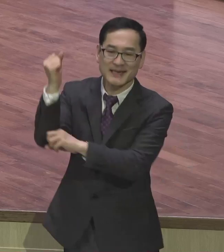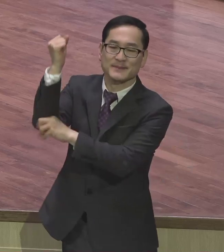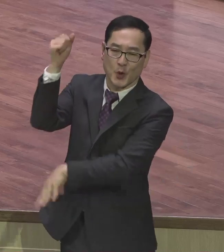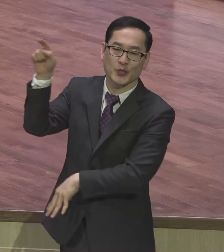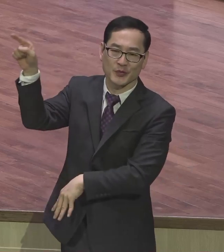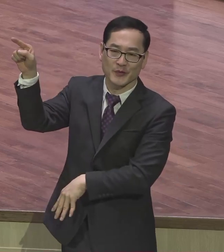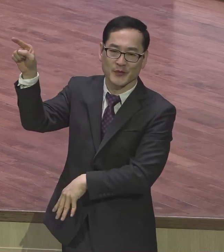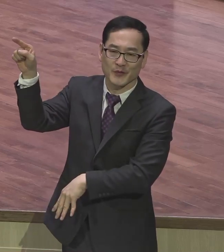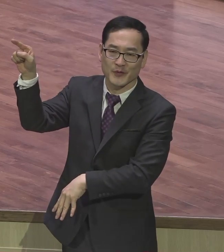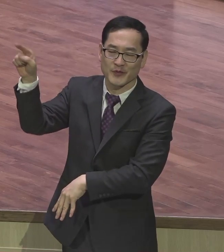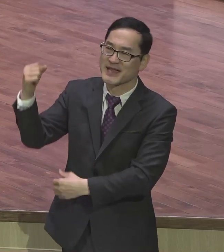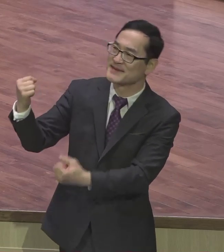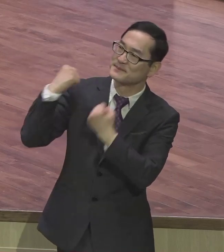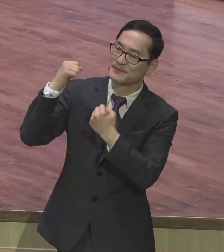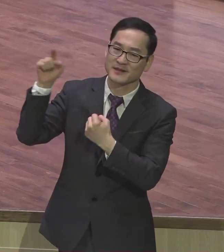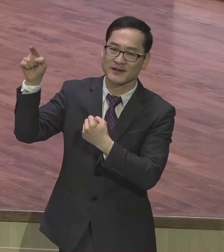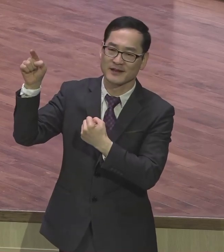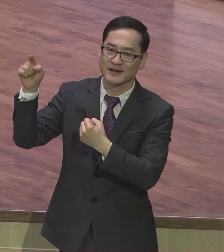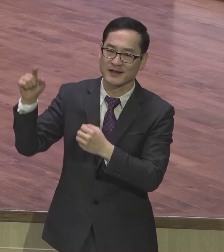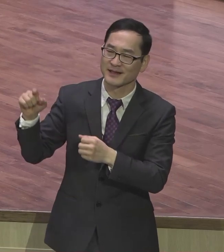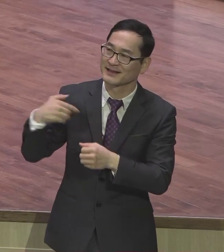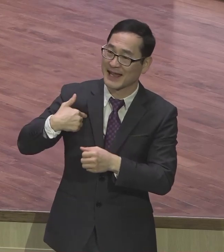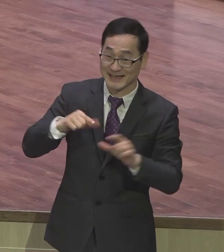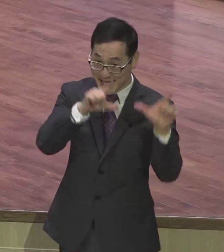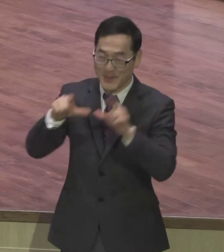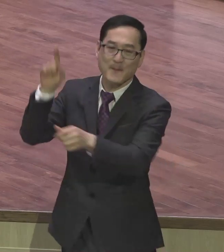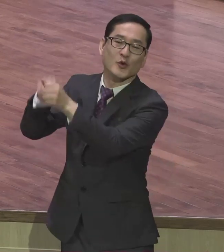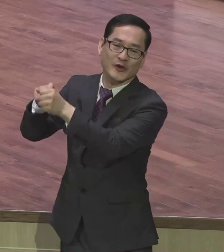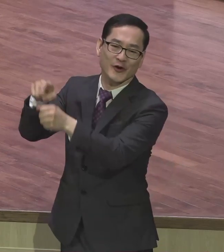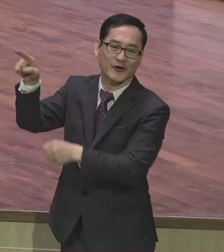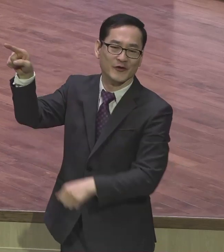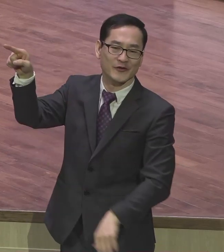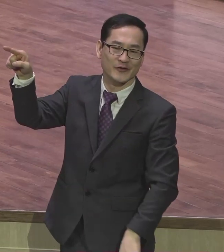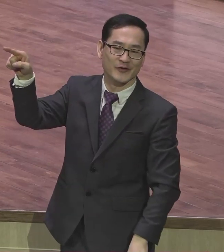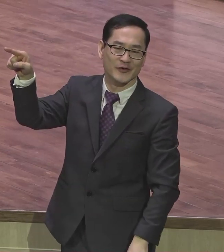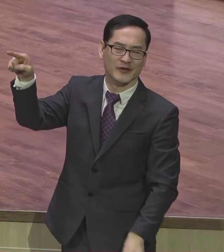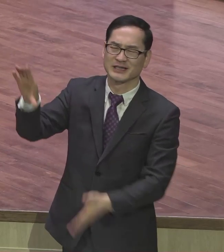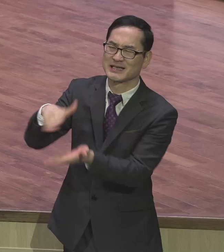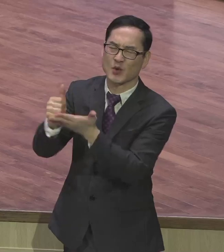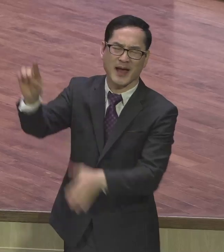인생의 목적이고 자신의 전부라고 강조하고 있어요 그리스도가 전부다